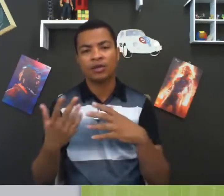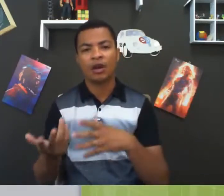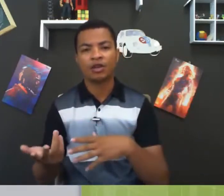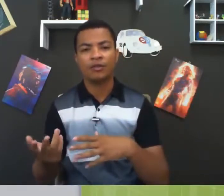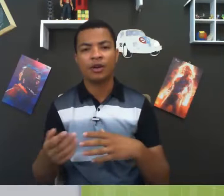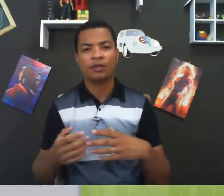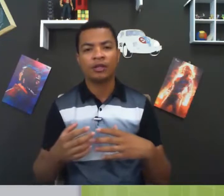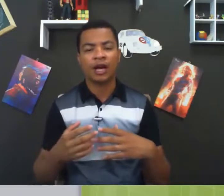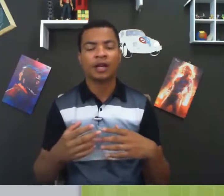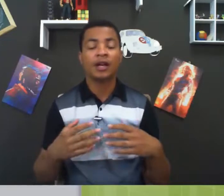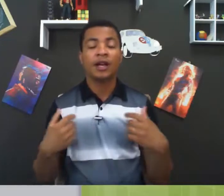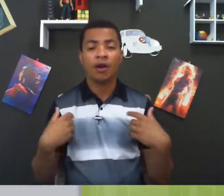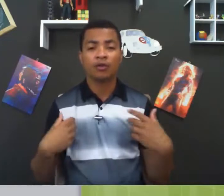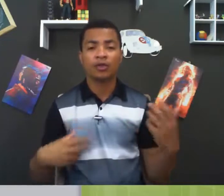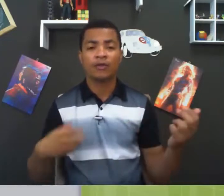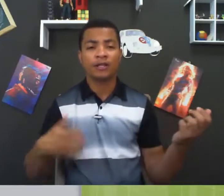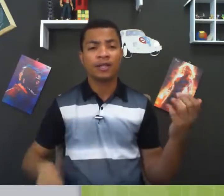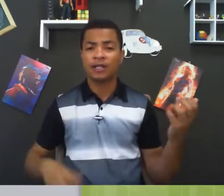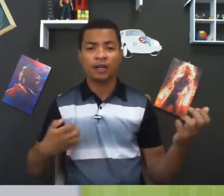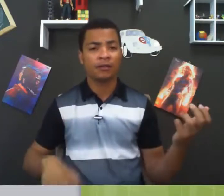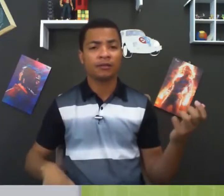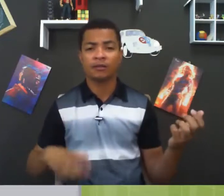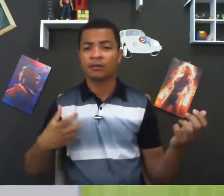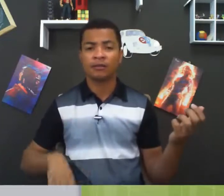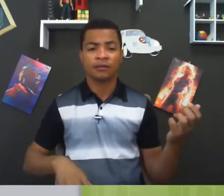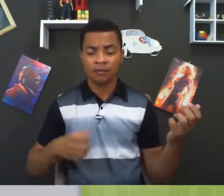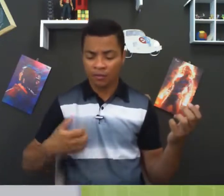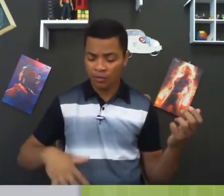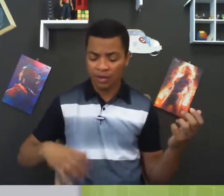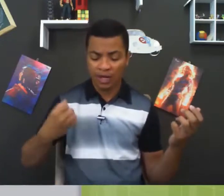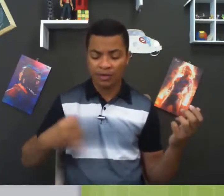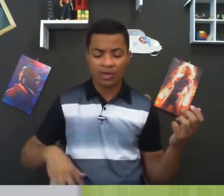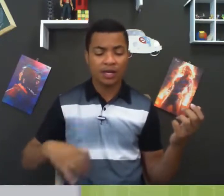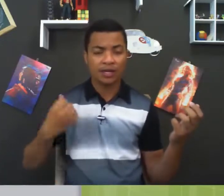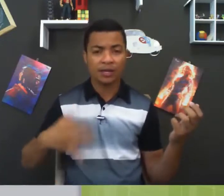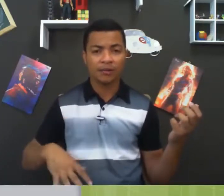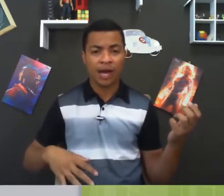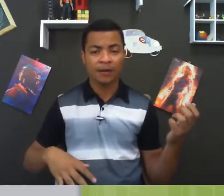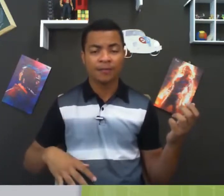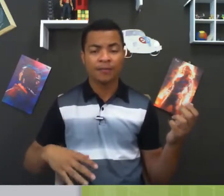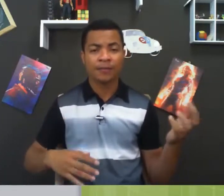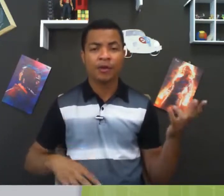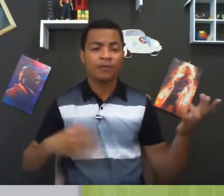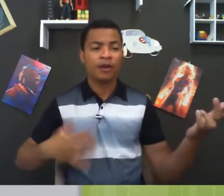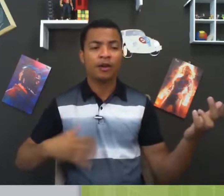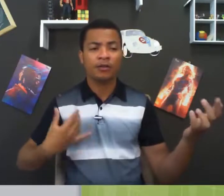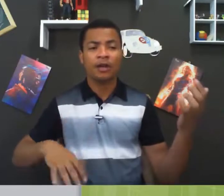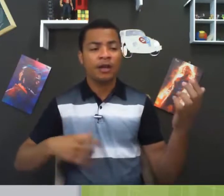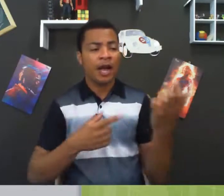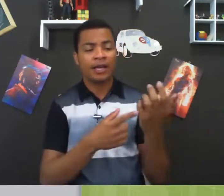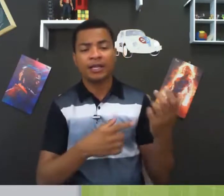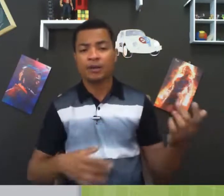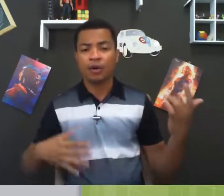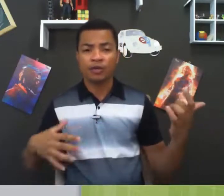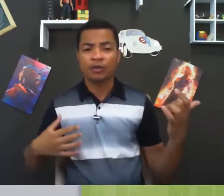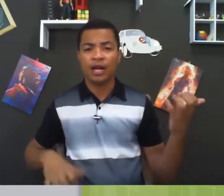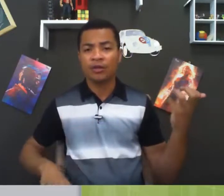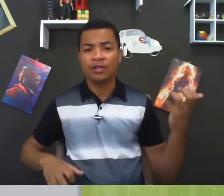o sinal de violão, tá? Eu costumo fazer assim, com os dedos aqui assim, tá? Então o violão, aqui você pode mudar os